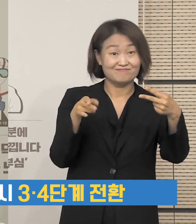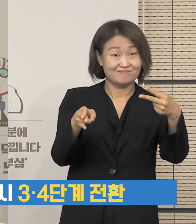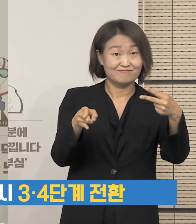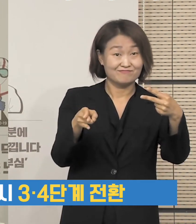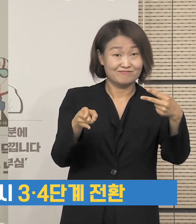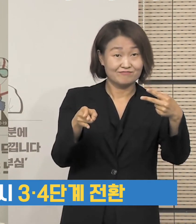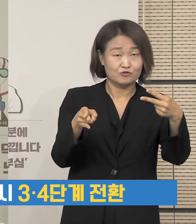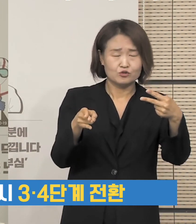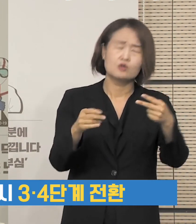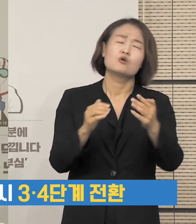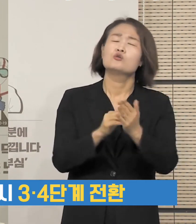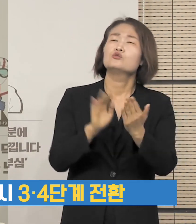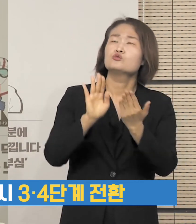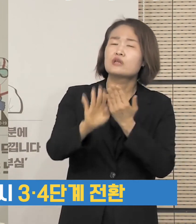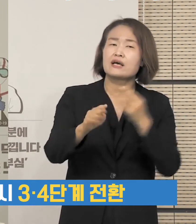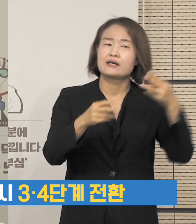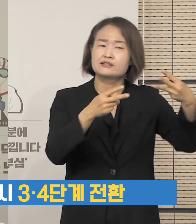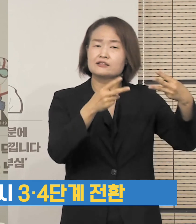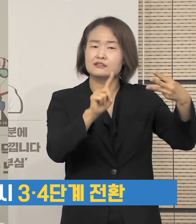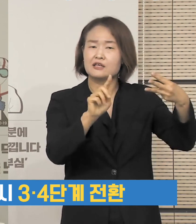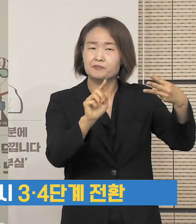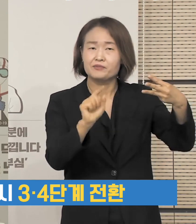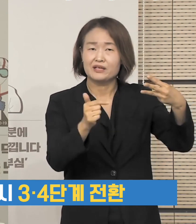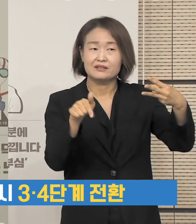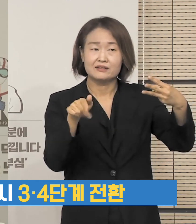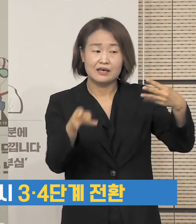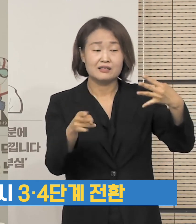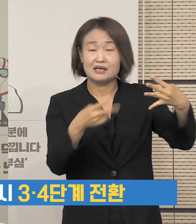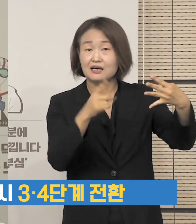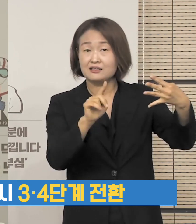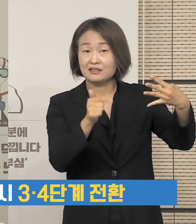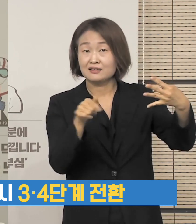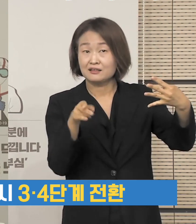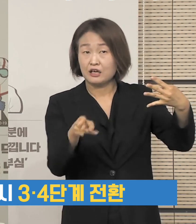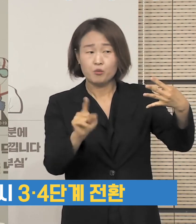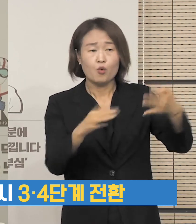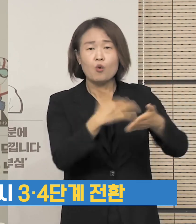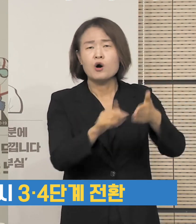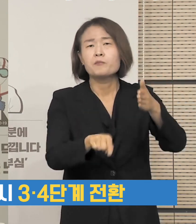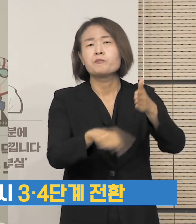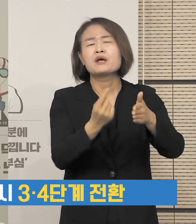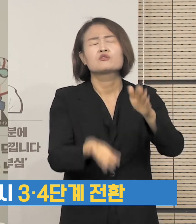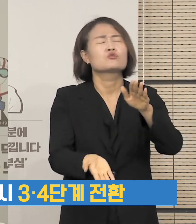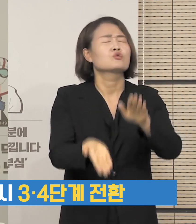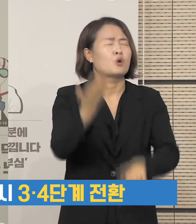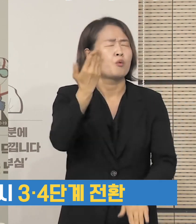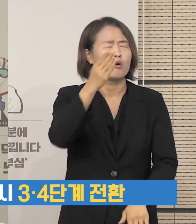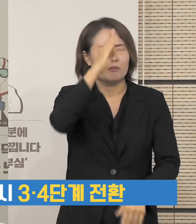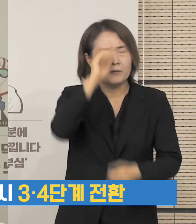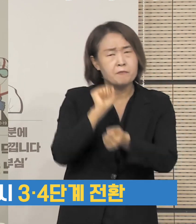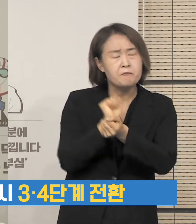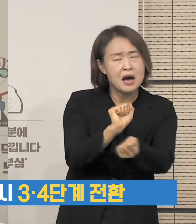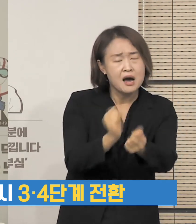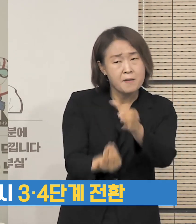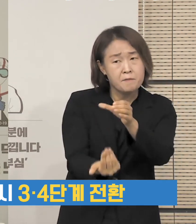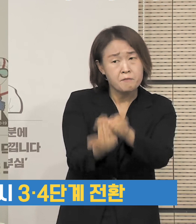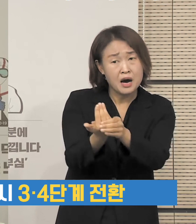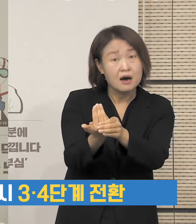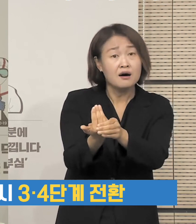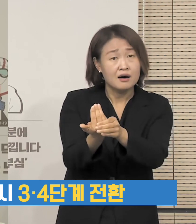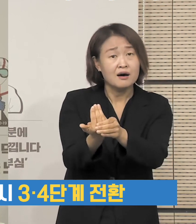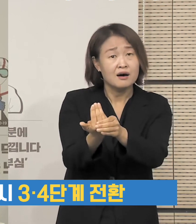그 이후의 3, 4단계 100명 이상의 환자가 발생하는 대규모의 환자가 발생을 하는